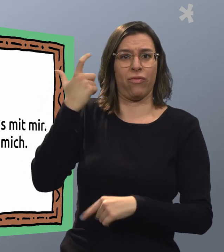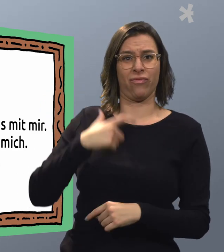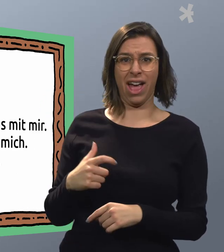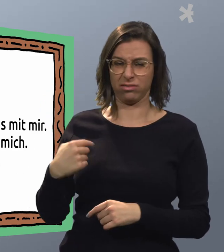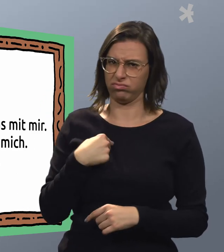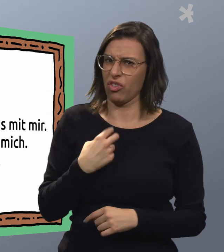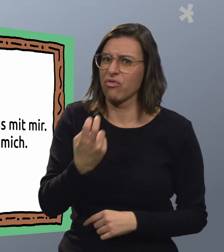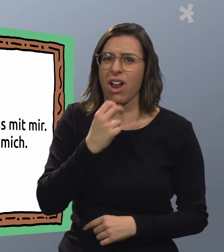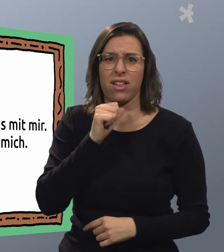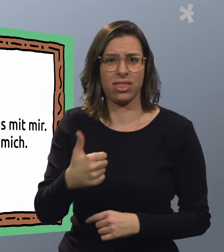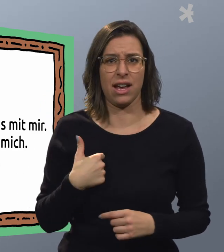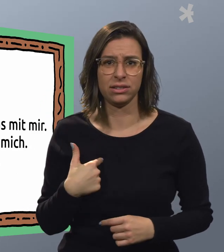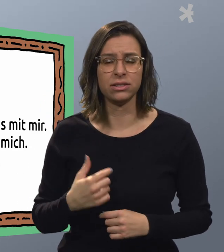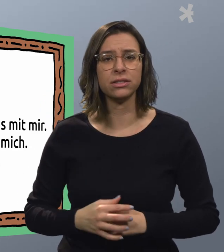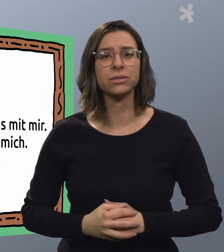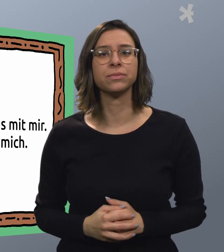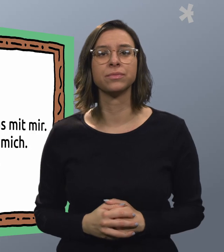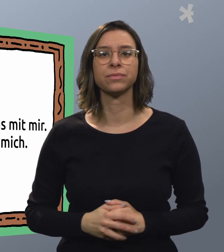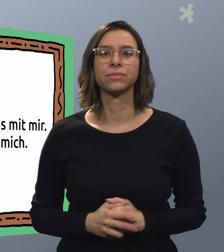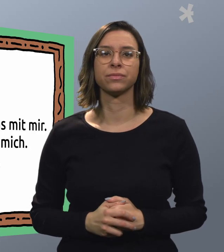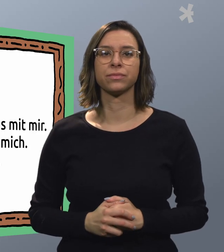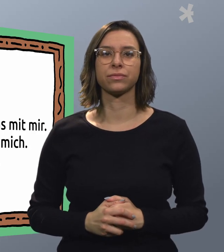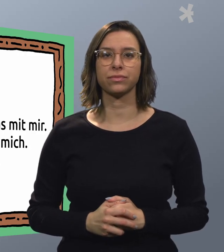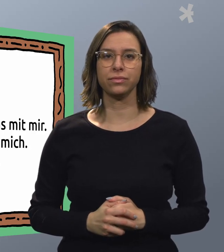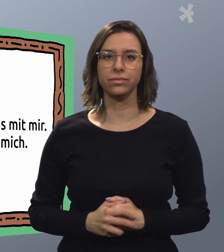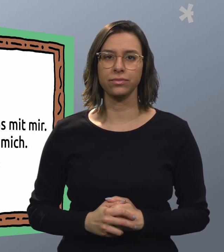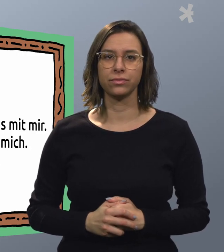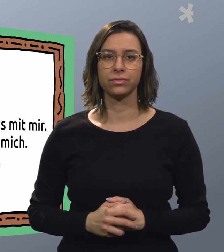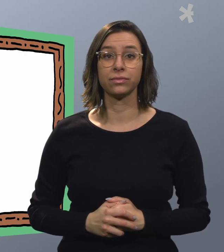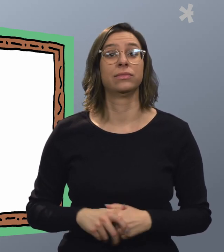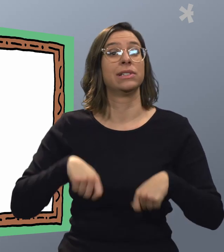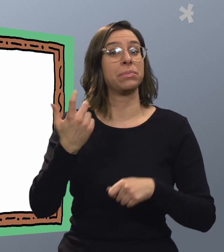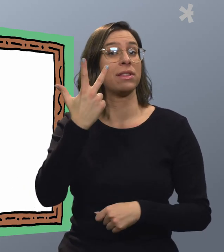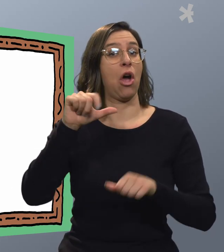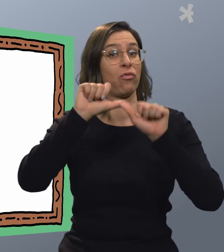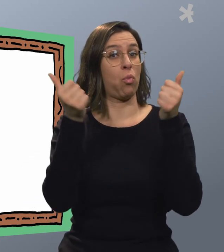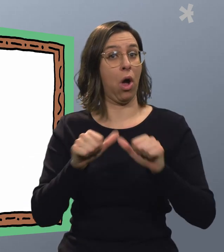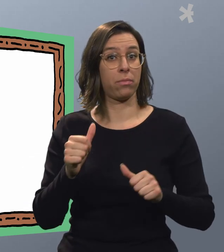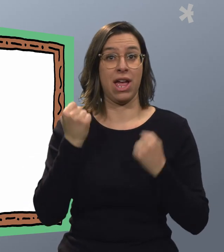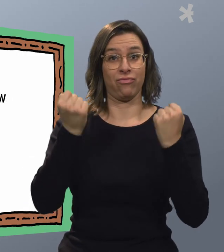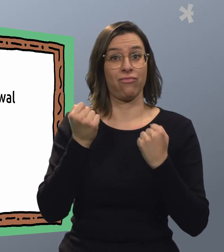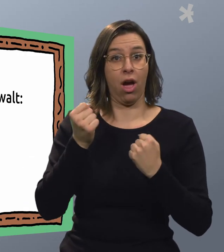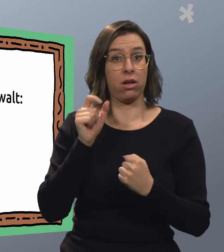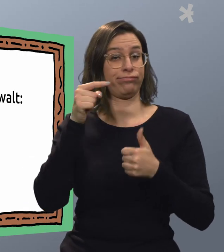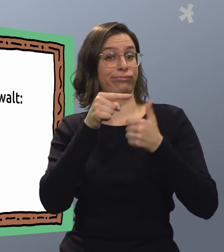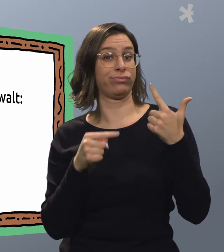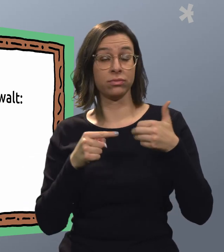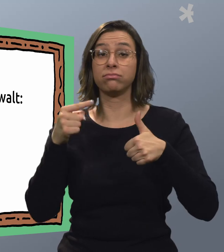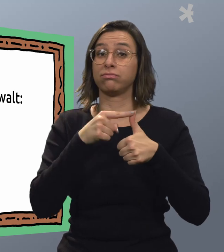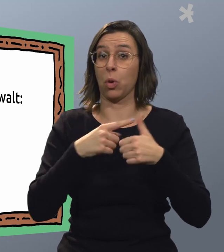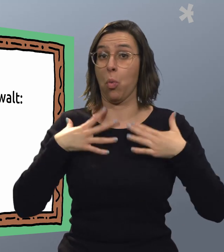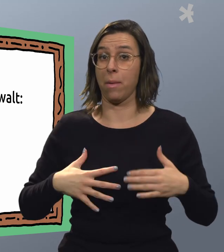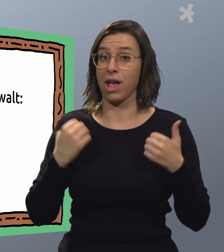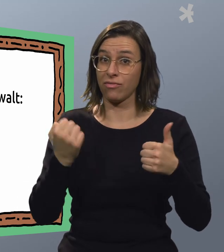mich, oder es tut mir weh. Ich will das nicht. Es gibt drei Formen von Gewalt.